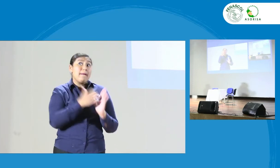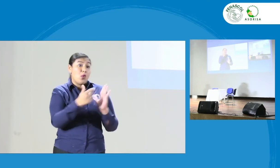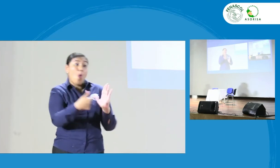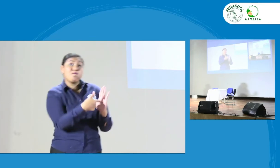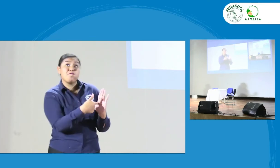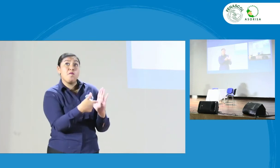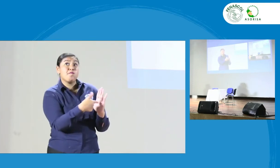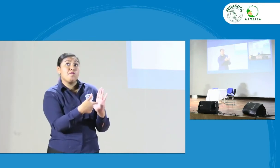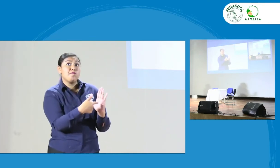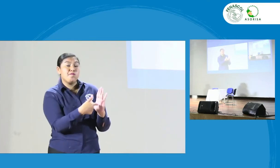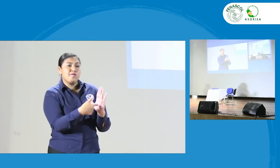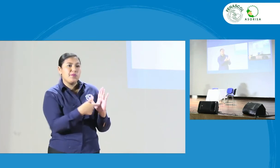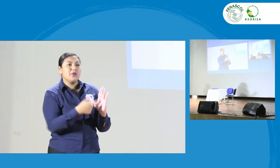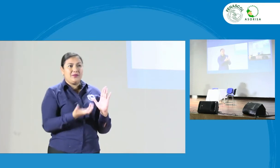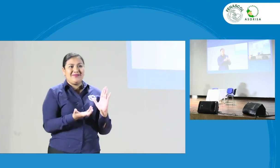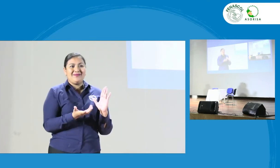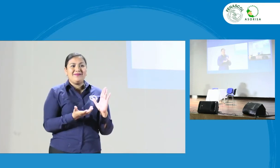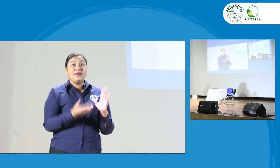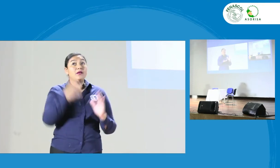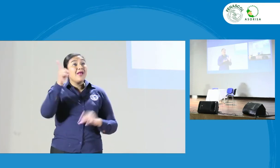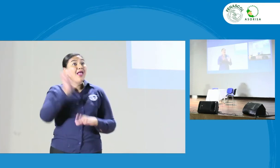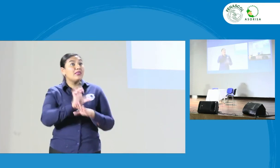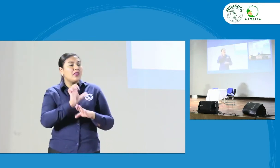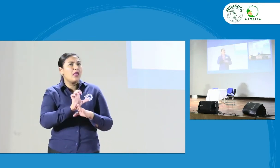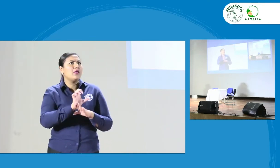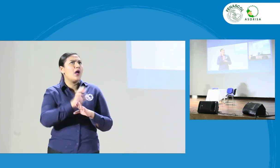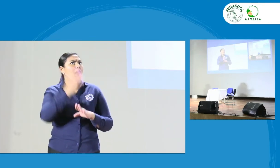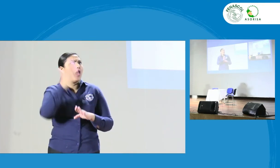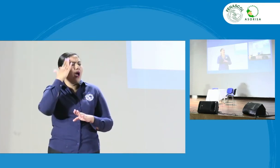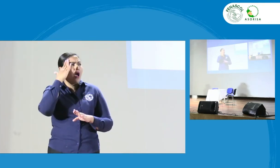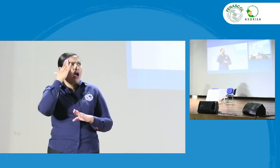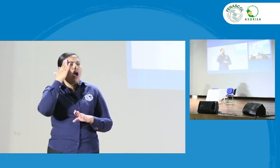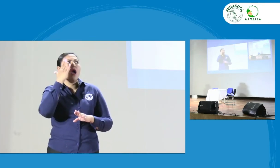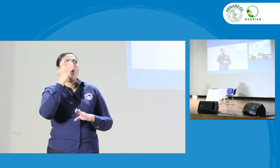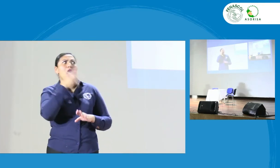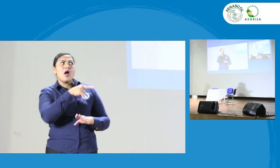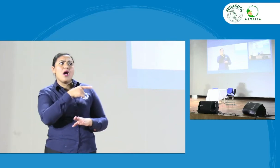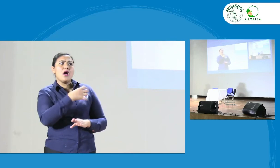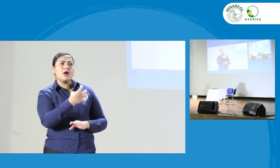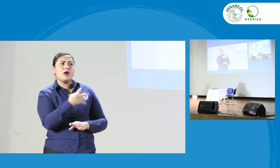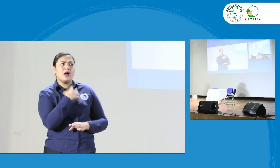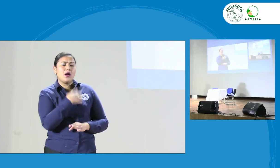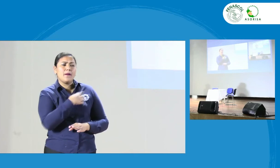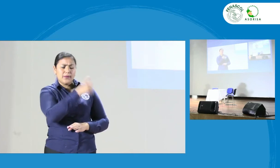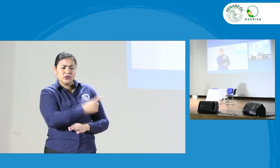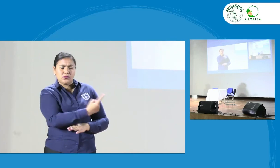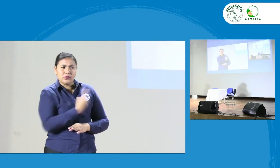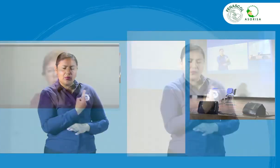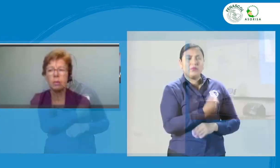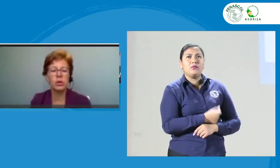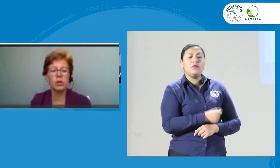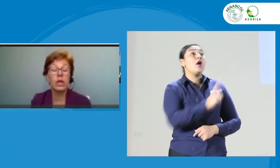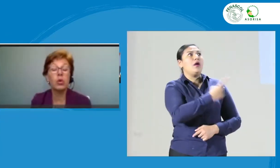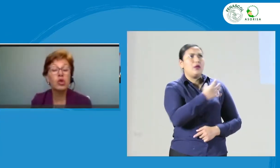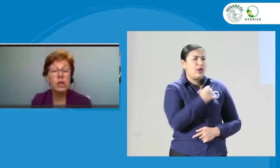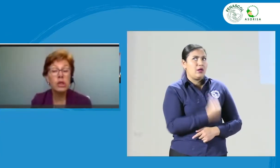sucede. Para que la entidad pueda ver, ok, si se está quejando una persona y otra persona y otra persona